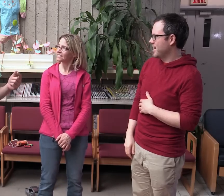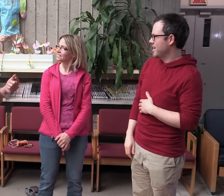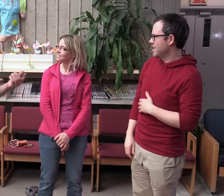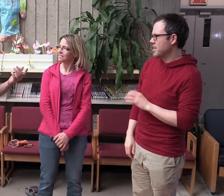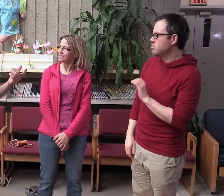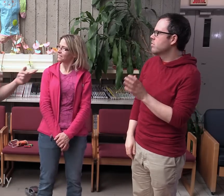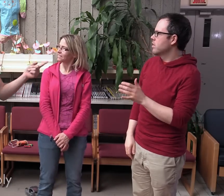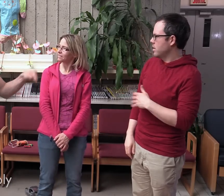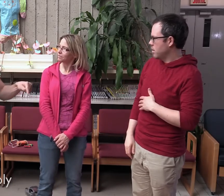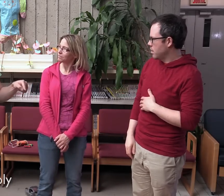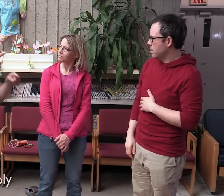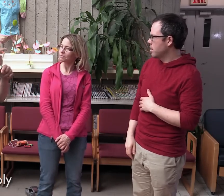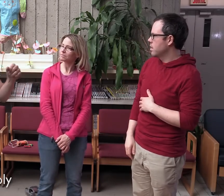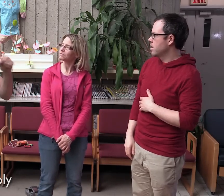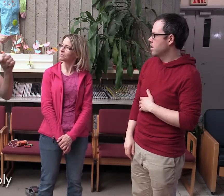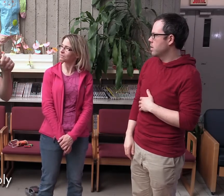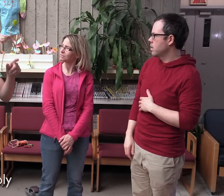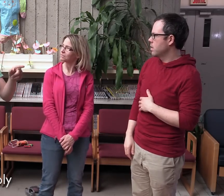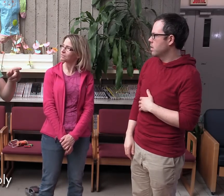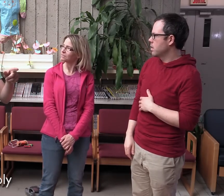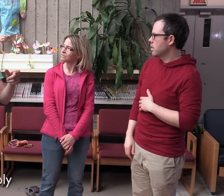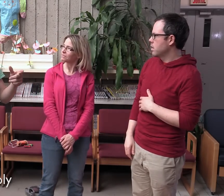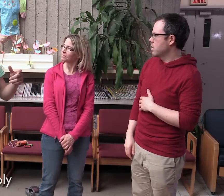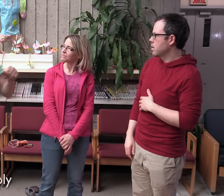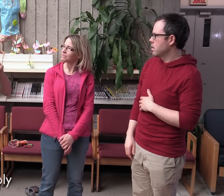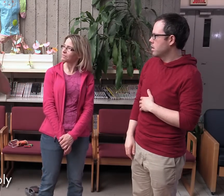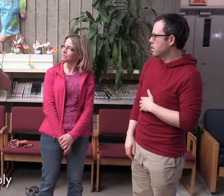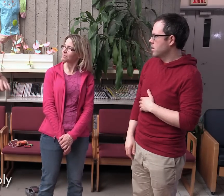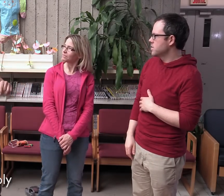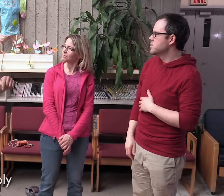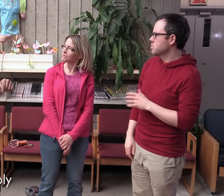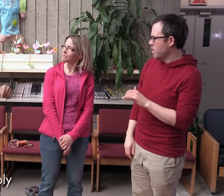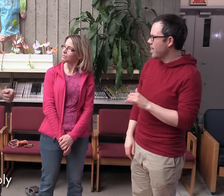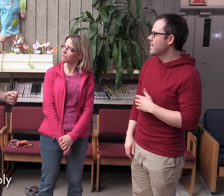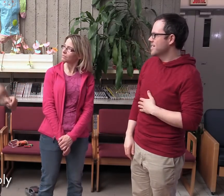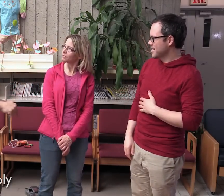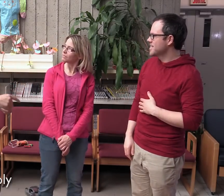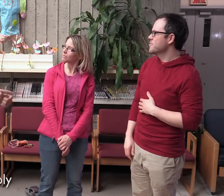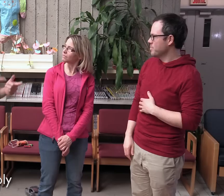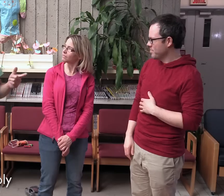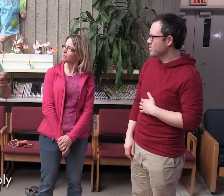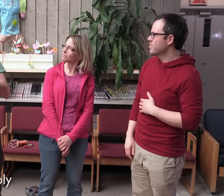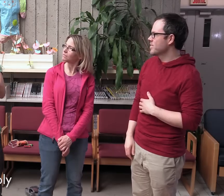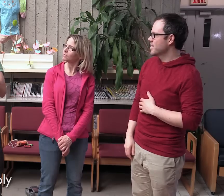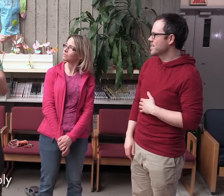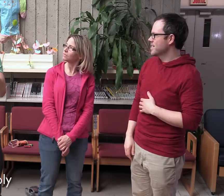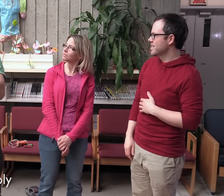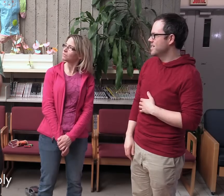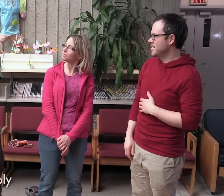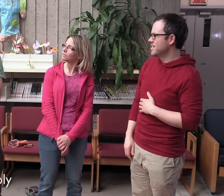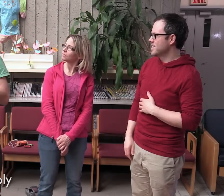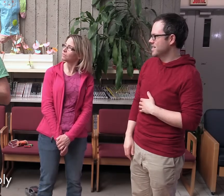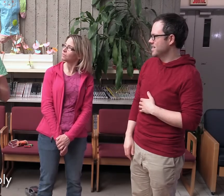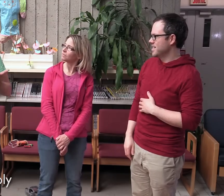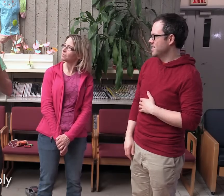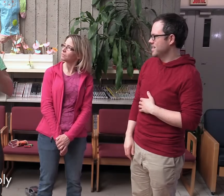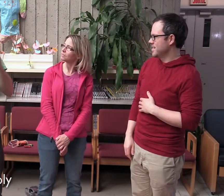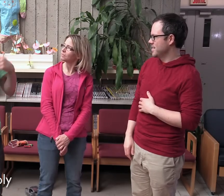Donc, c'est sûr, Jean-François dit, si tu n'étais pas là, on ne viendrait pas. En fait, on vient parce que toi, tu fais de la promotion pour que les services soient adaptés.